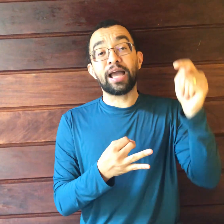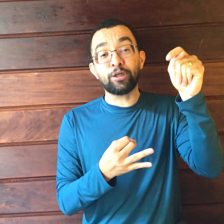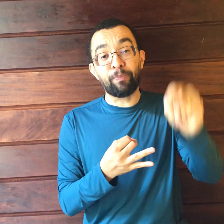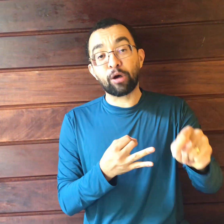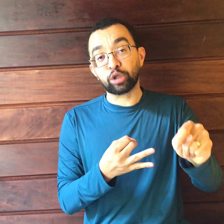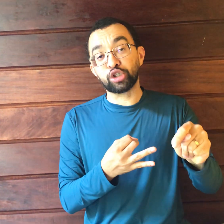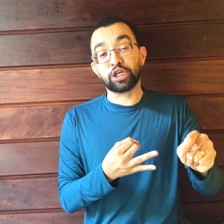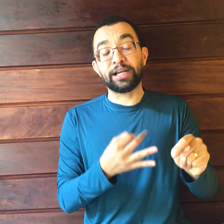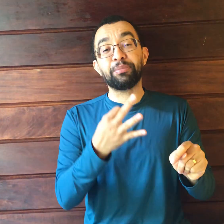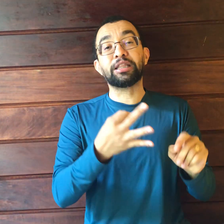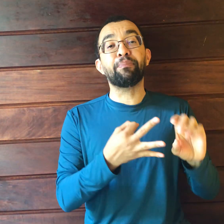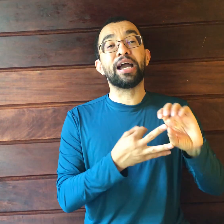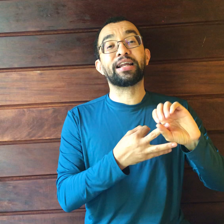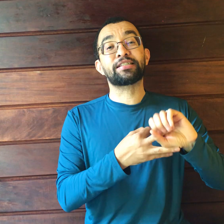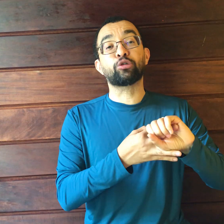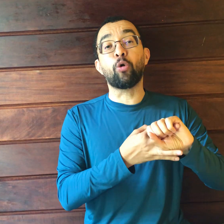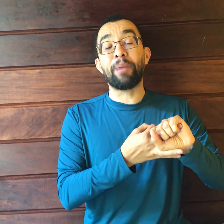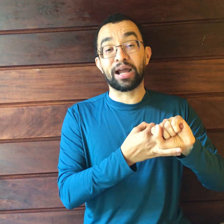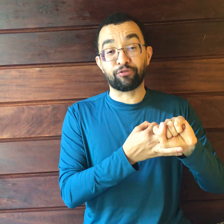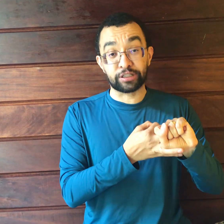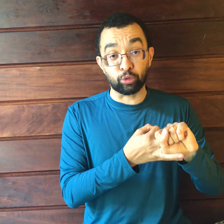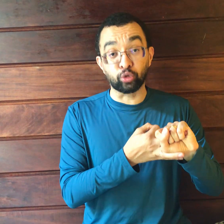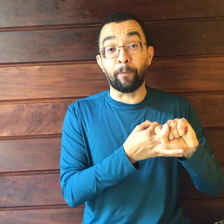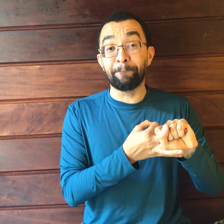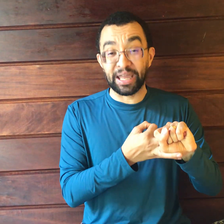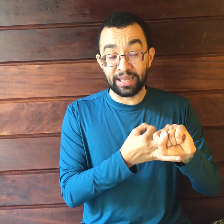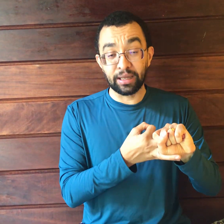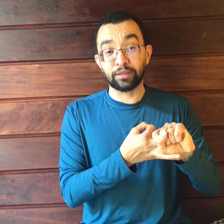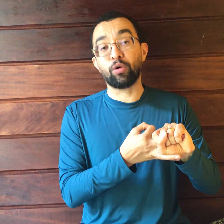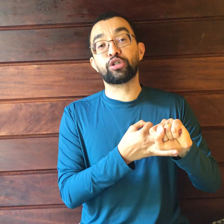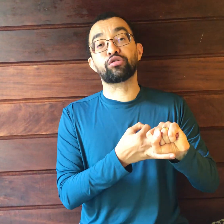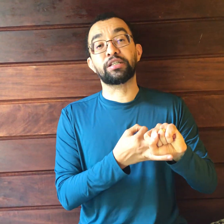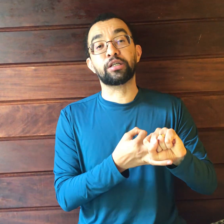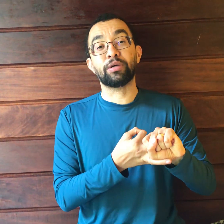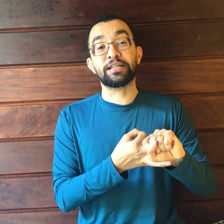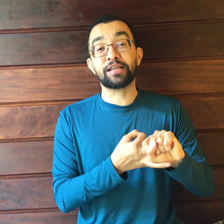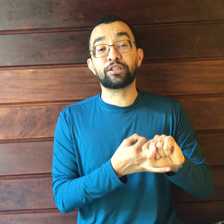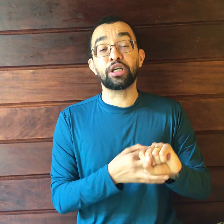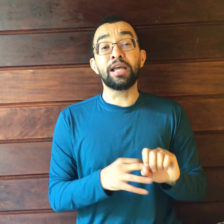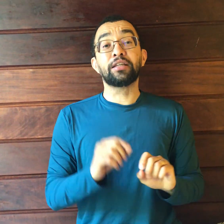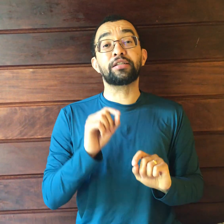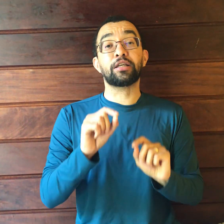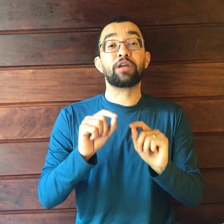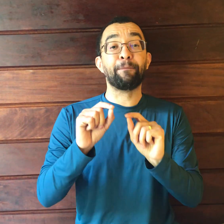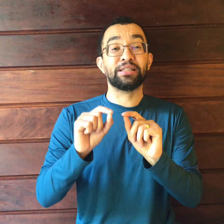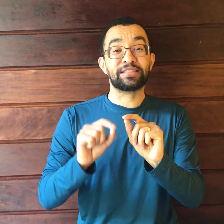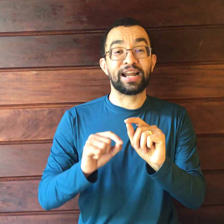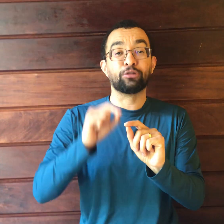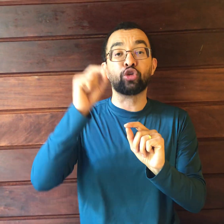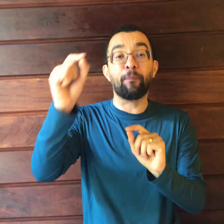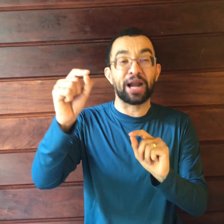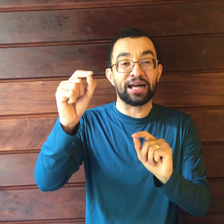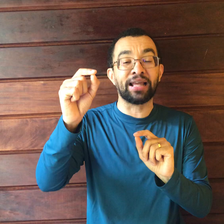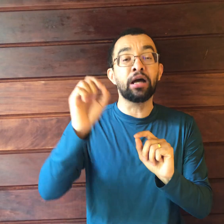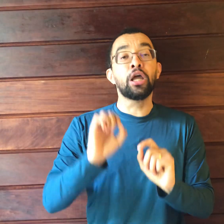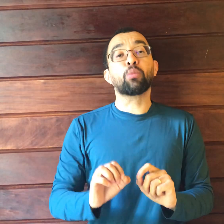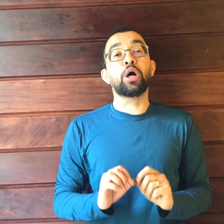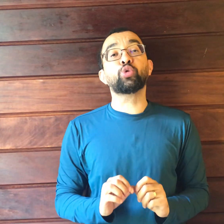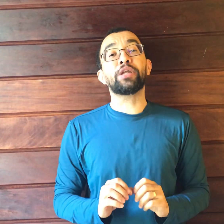que aí o pacote anticrime também acrescentou o parágrafo 2º B, no artigo 157, dizendo que a pena será dobrada quando o